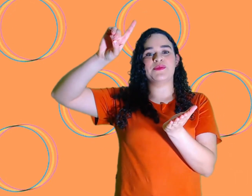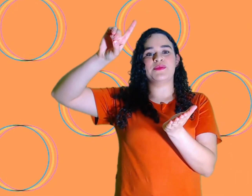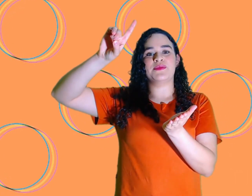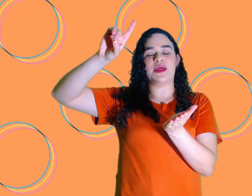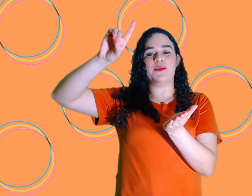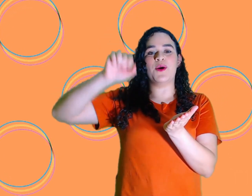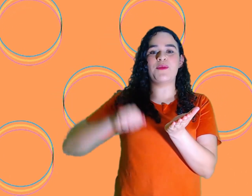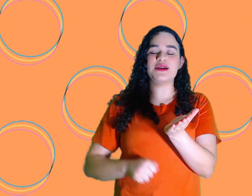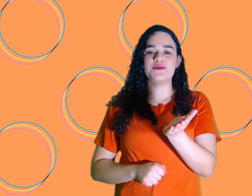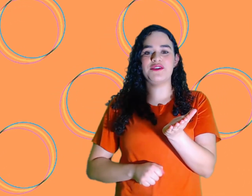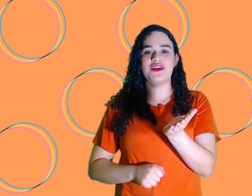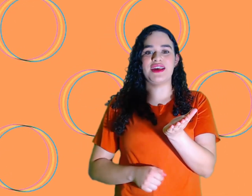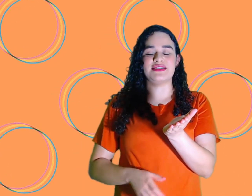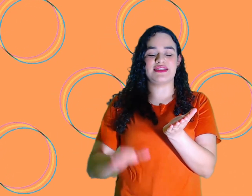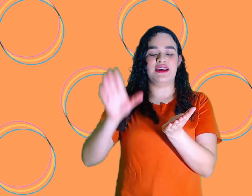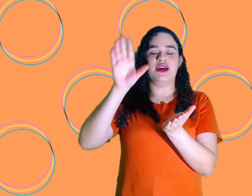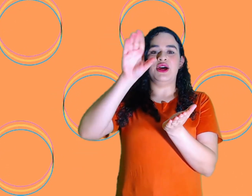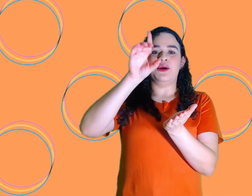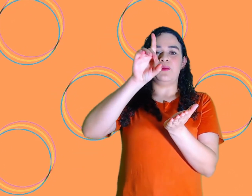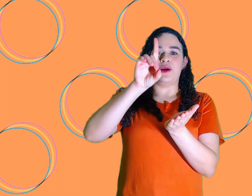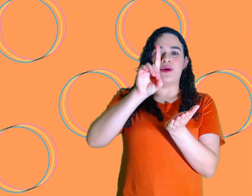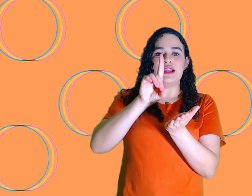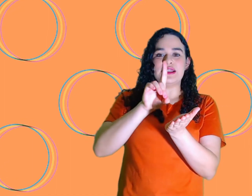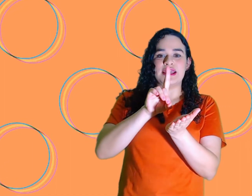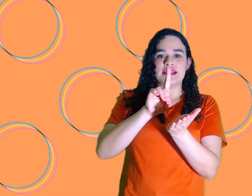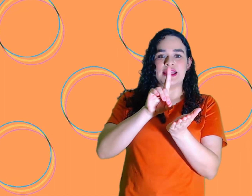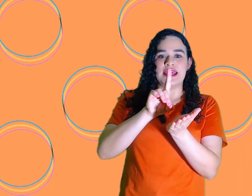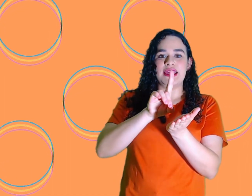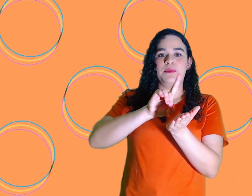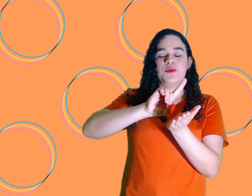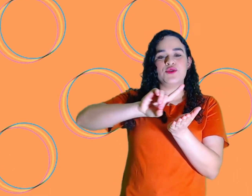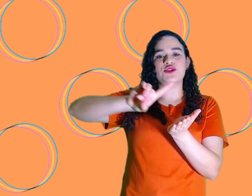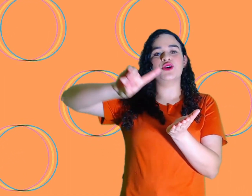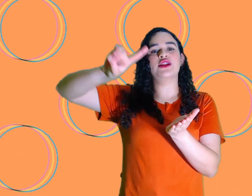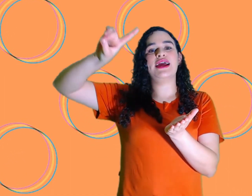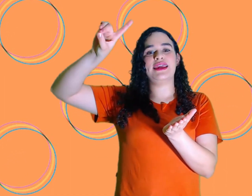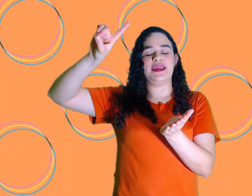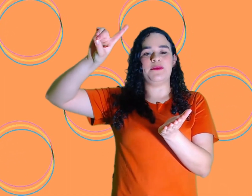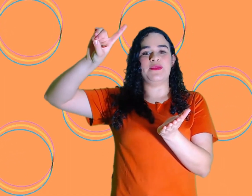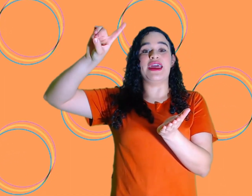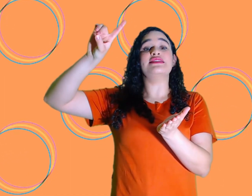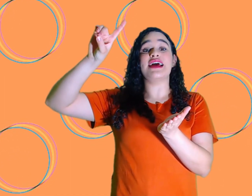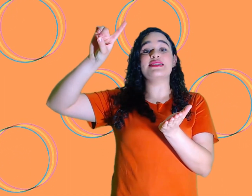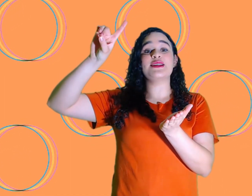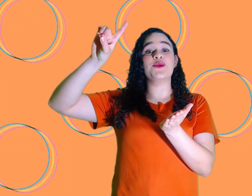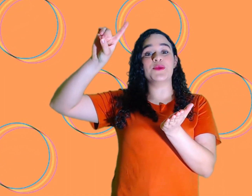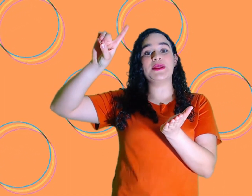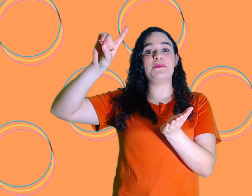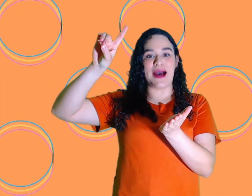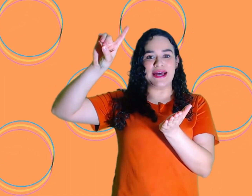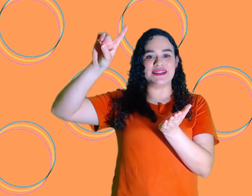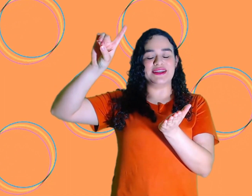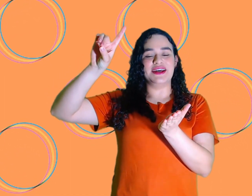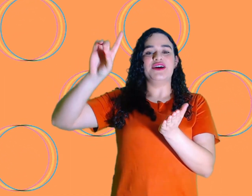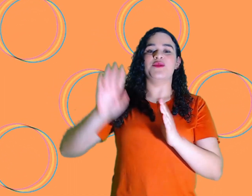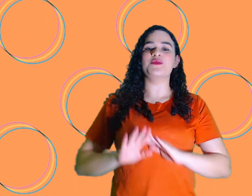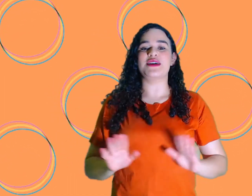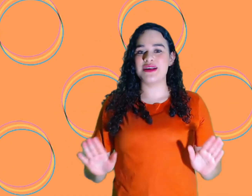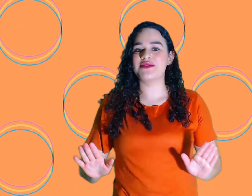Tá bom? Mais uma vez. Pegou a letrinha D, puxou daqui. Essa é a segunda parte. Vamos fazer o sinal